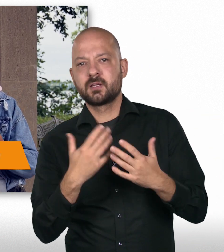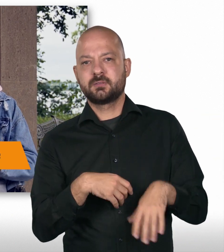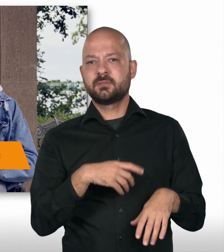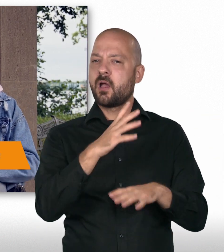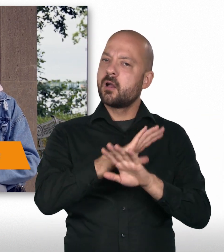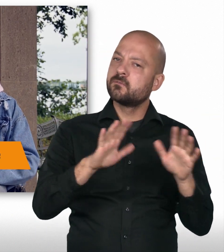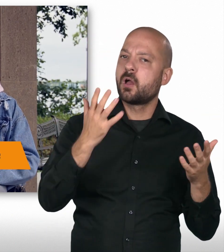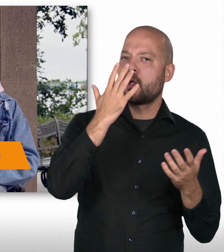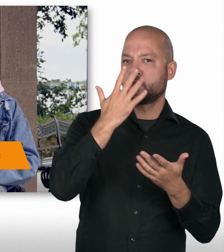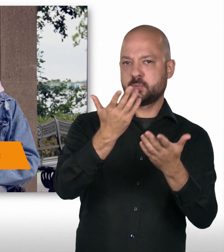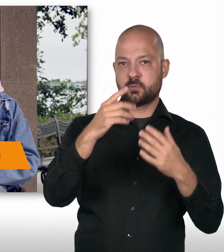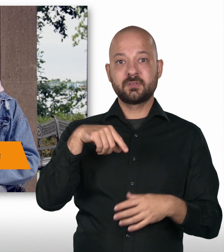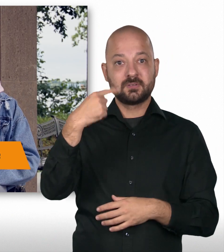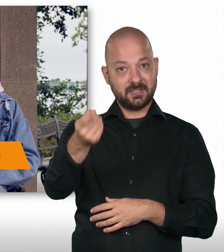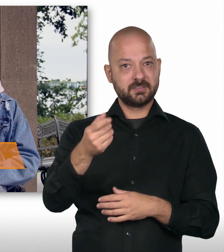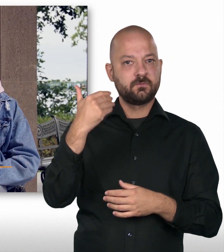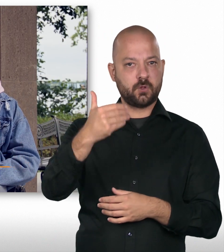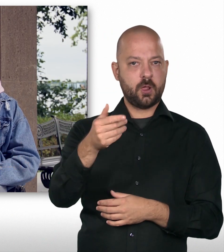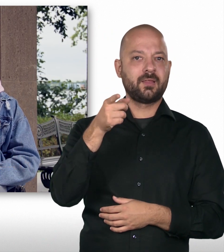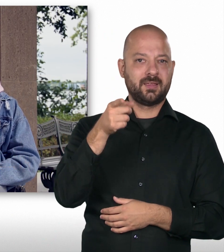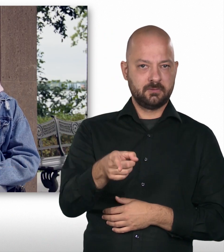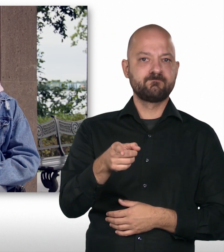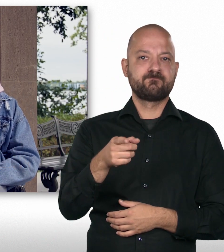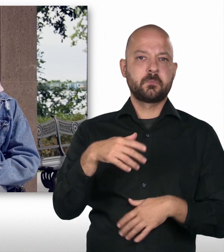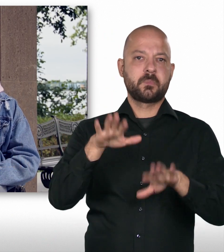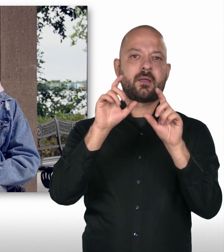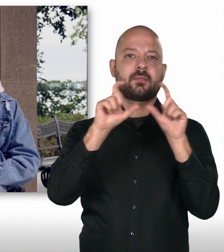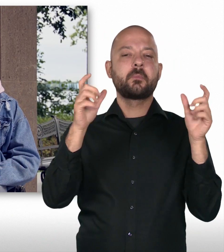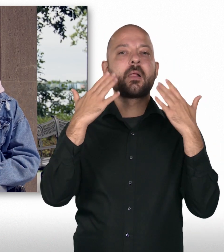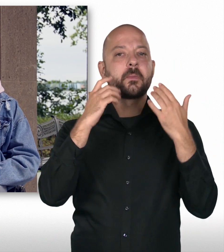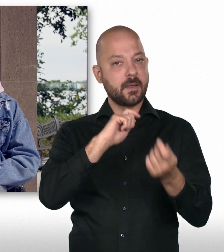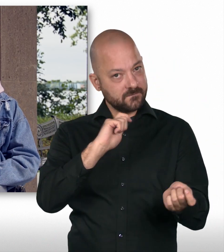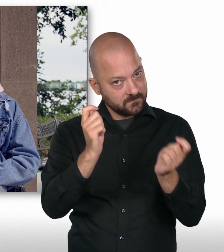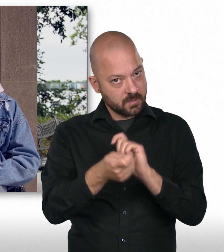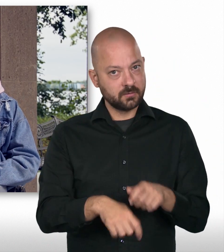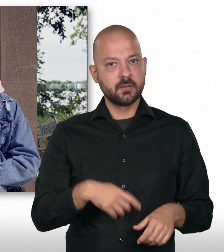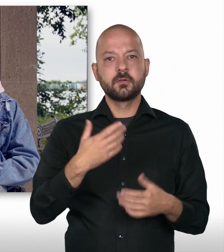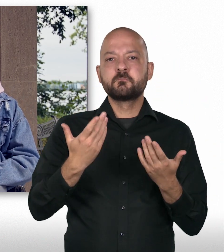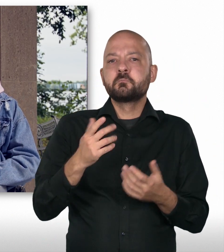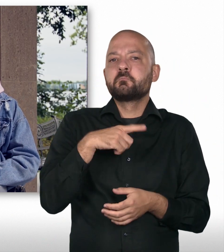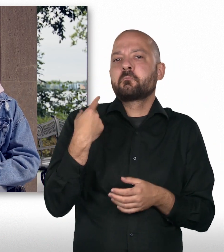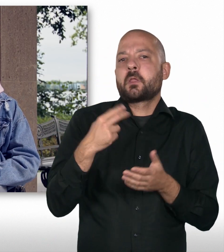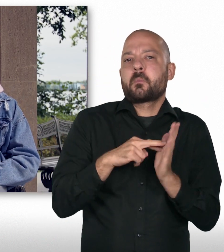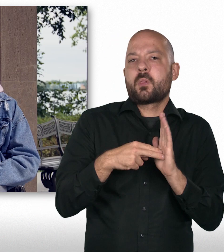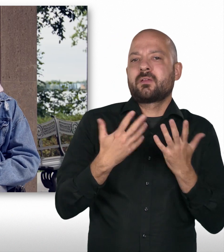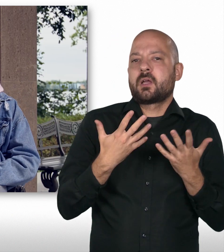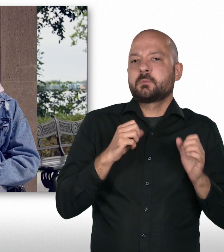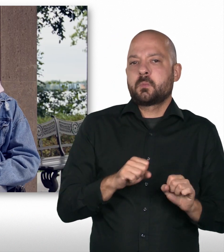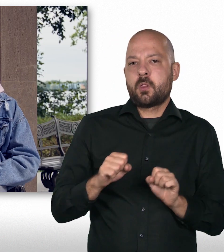mitbringen müsst und so weiter und so fort. Probiert es einfach mal aus. Und in der nächsten Folge Diplomatie im Dialog wird es um das Thema Klimawandel gehen